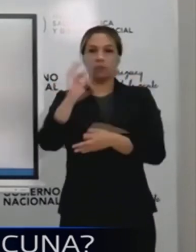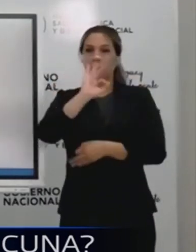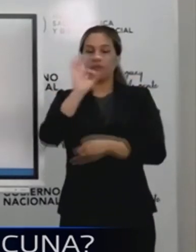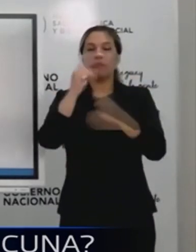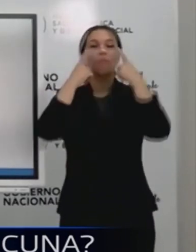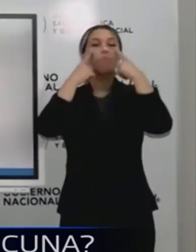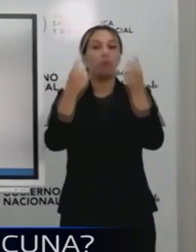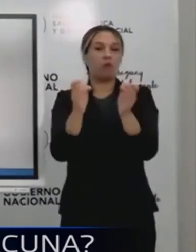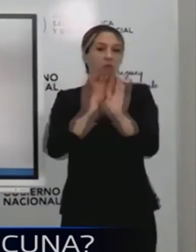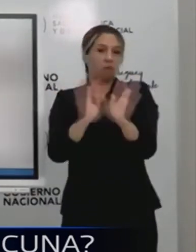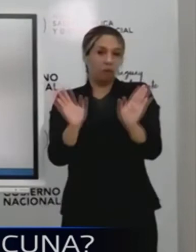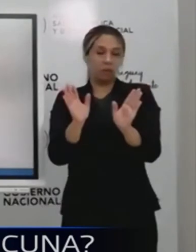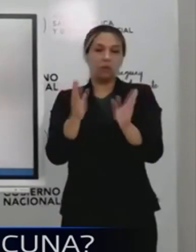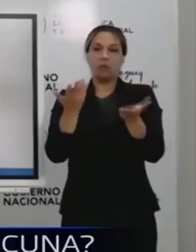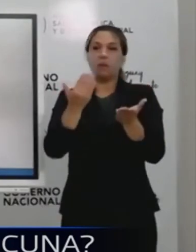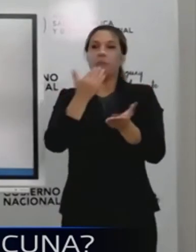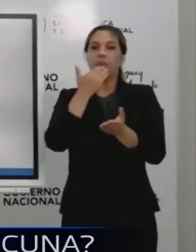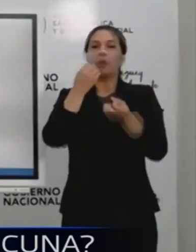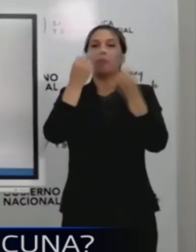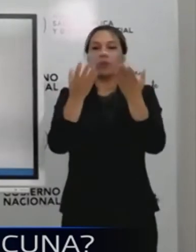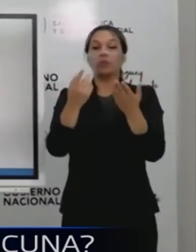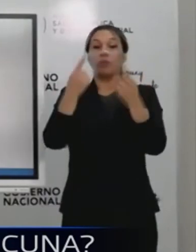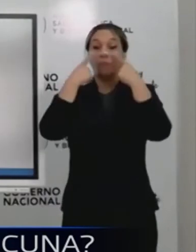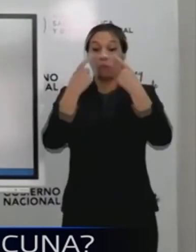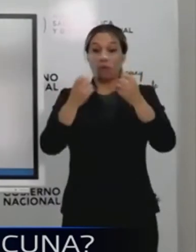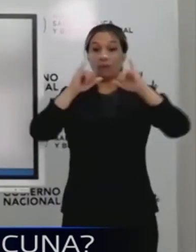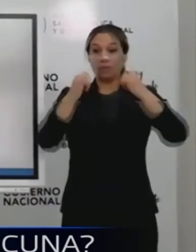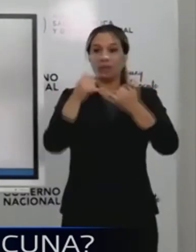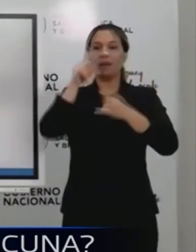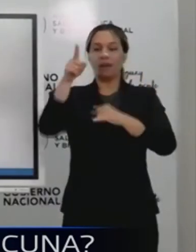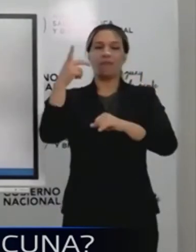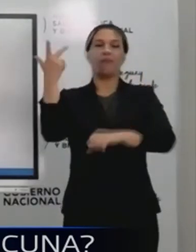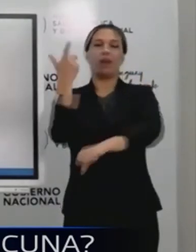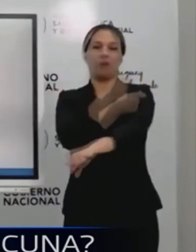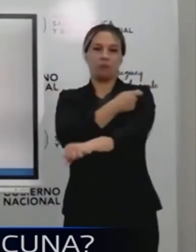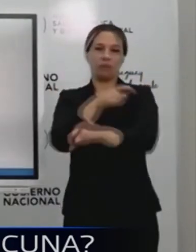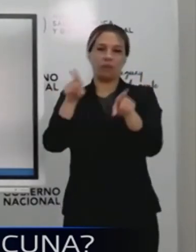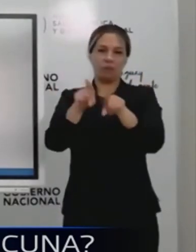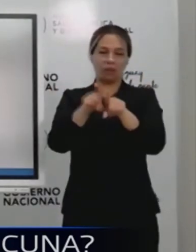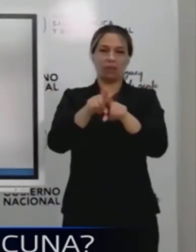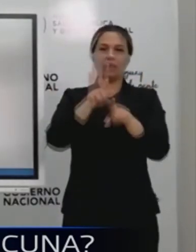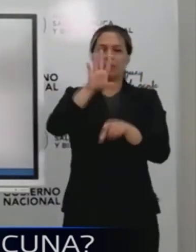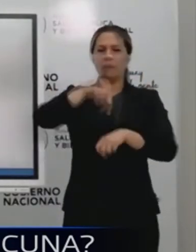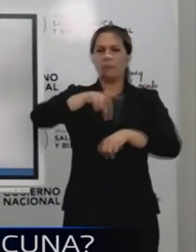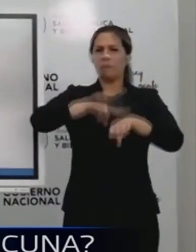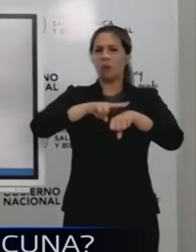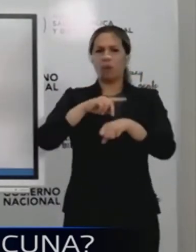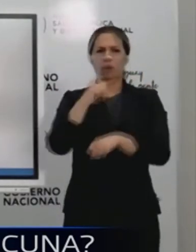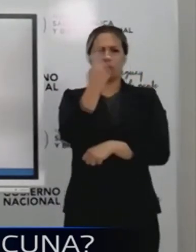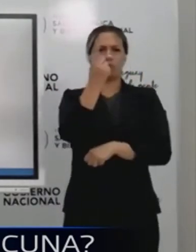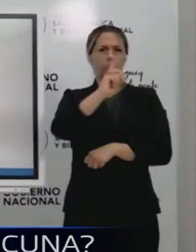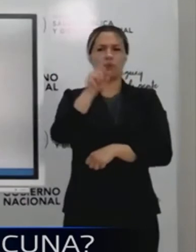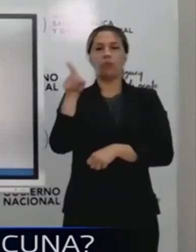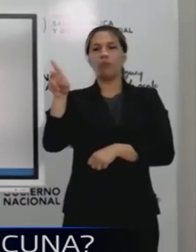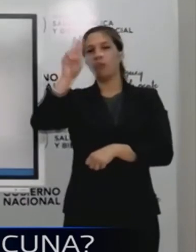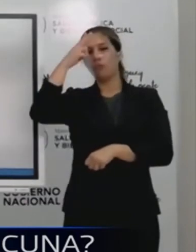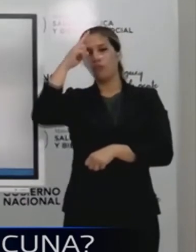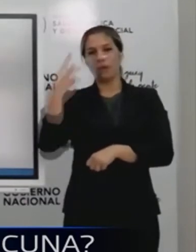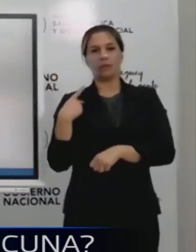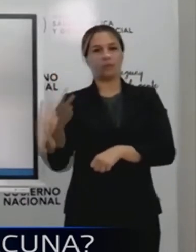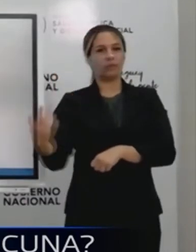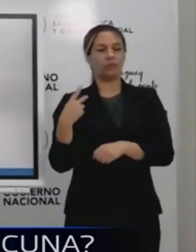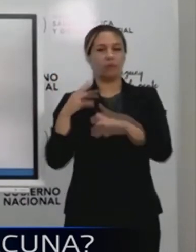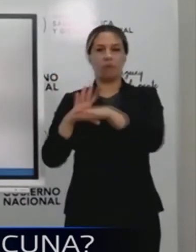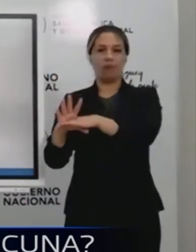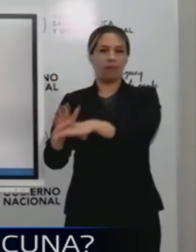anticipadamente esas dosis. Nosotros estamos en una situación muy similar a la que está Uruguay, y Uruguay también al tener muy pocos casos, ellos no